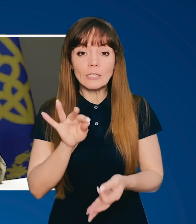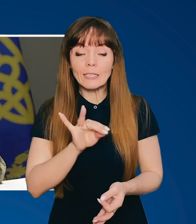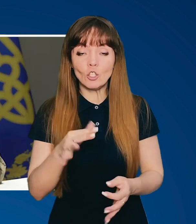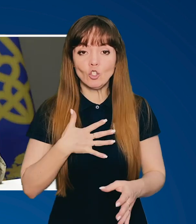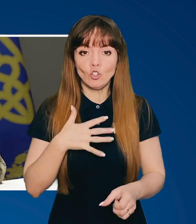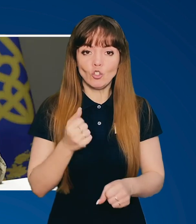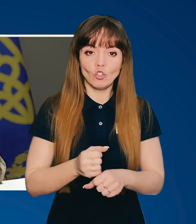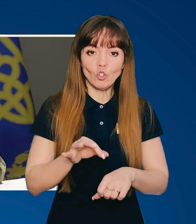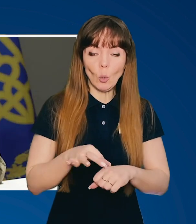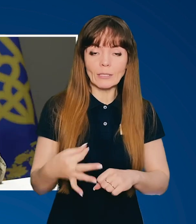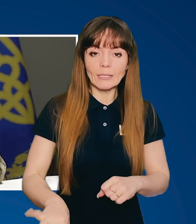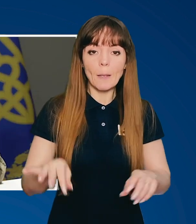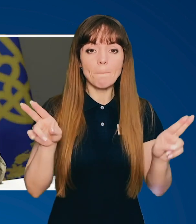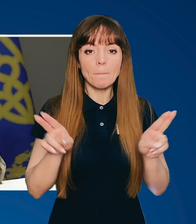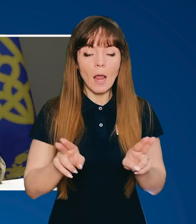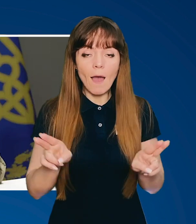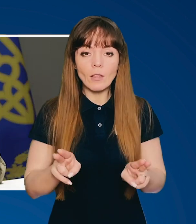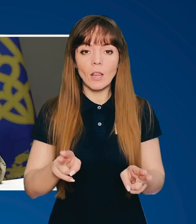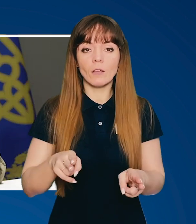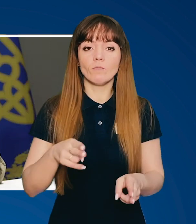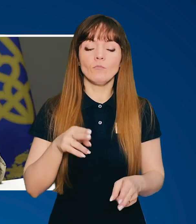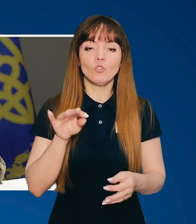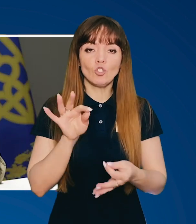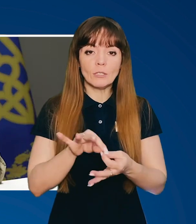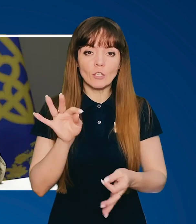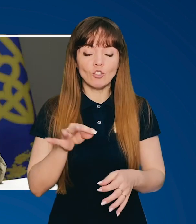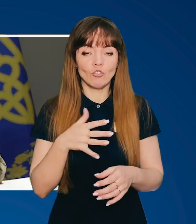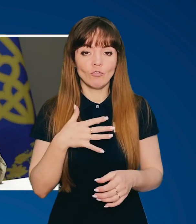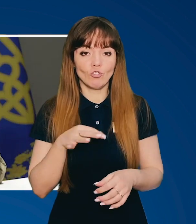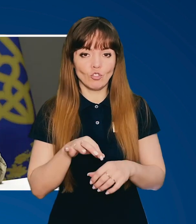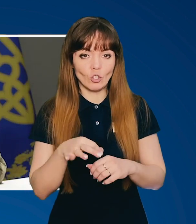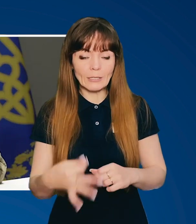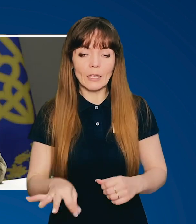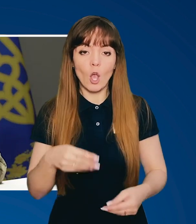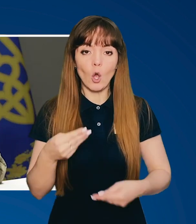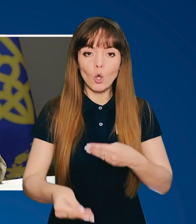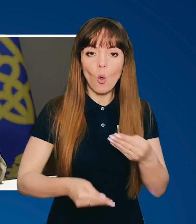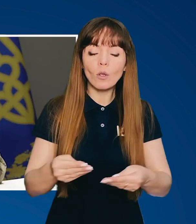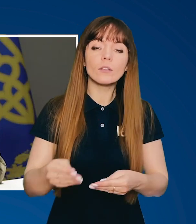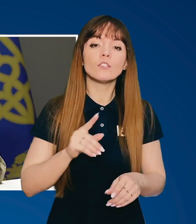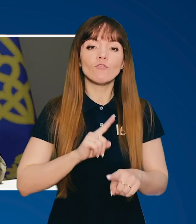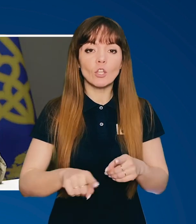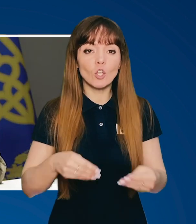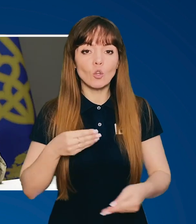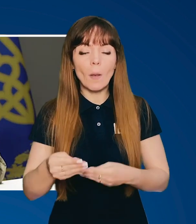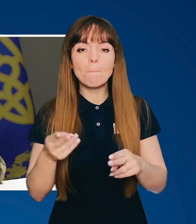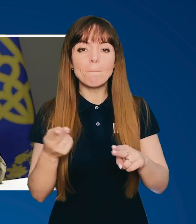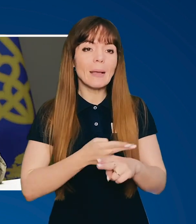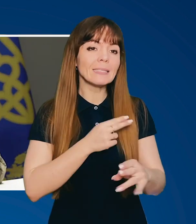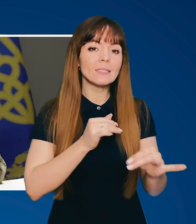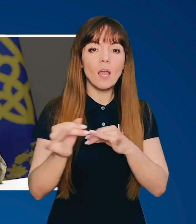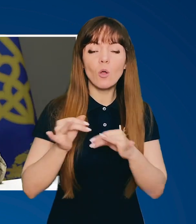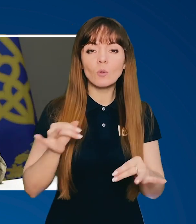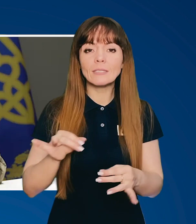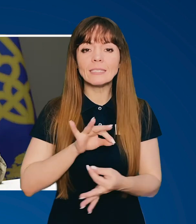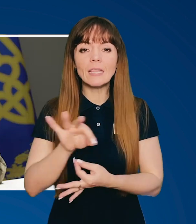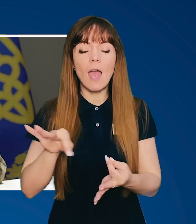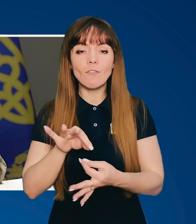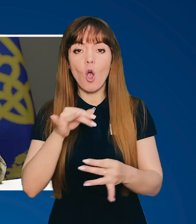жорсткі правила, чіткі і жорсткі кроки, швидкі кроки без діалогів, без будь-яких зайвих